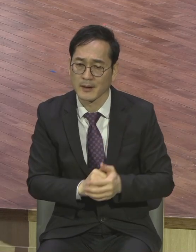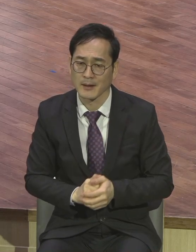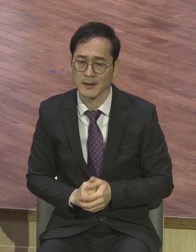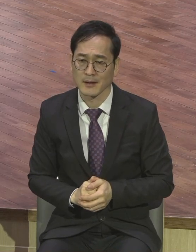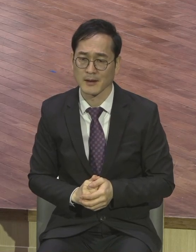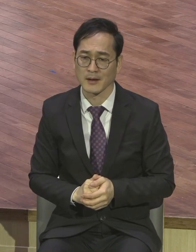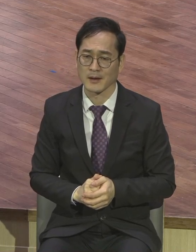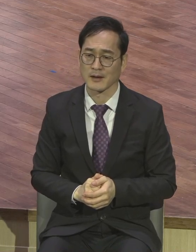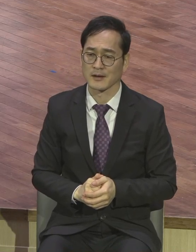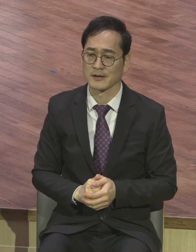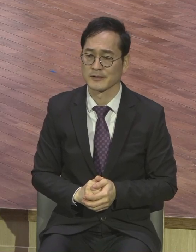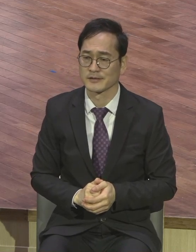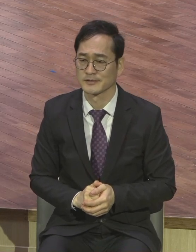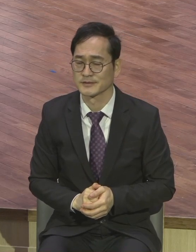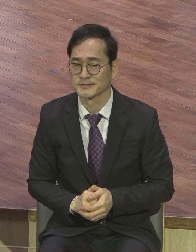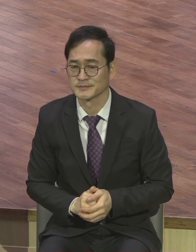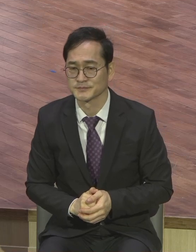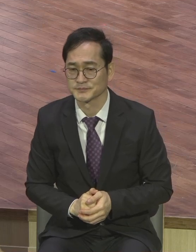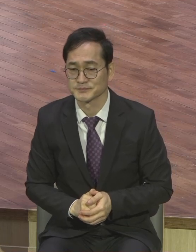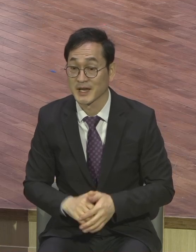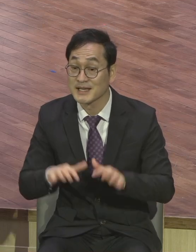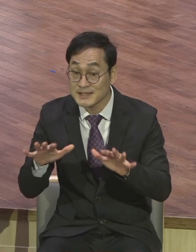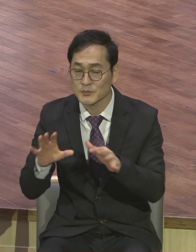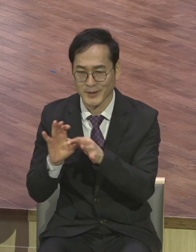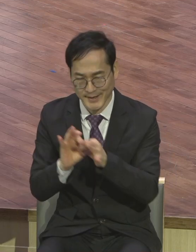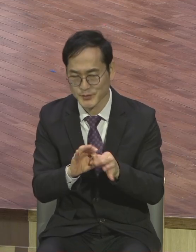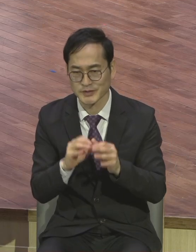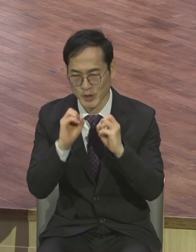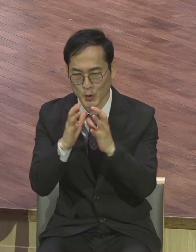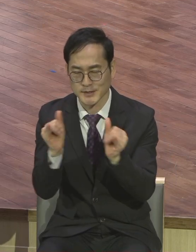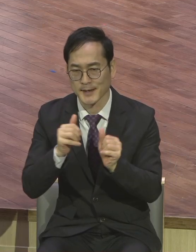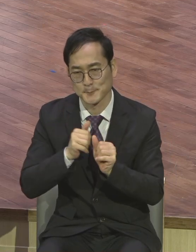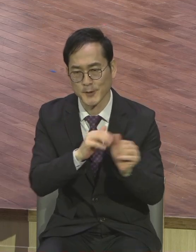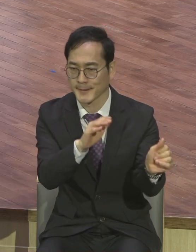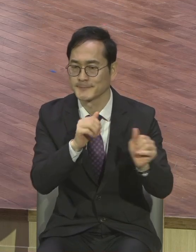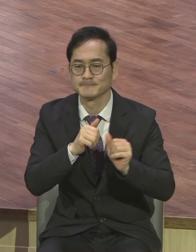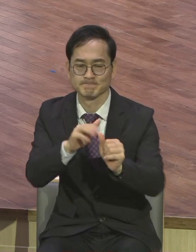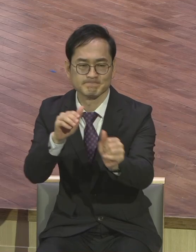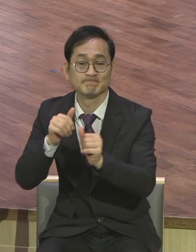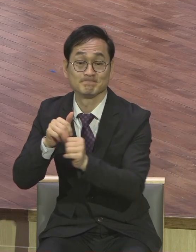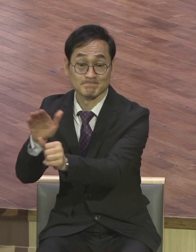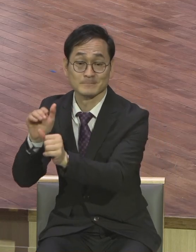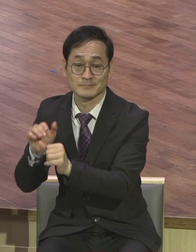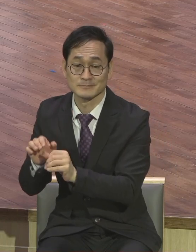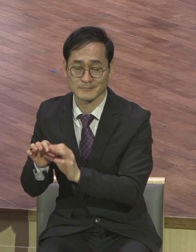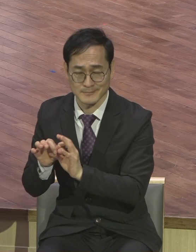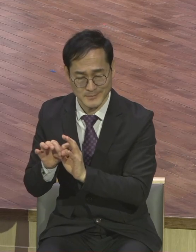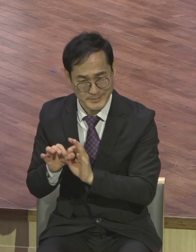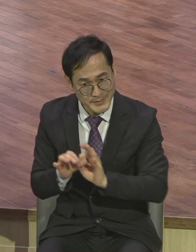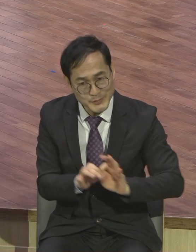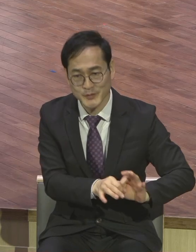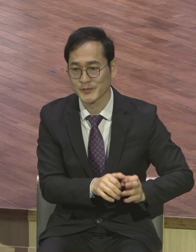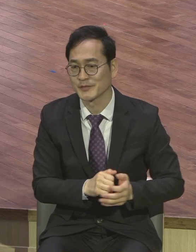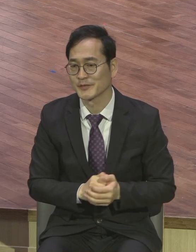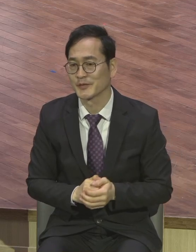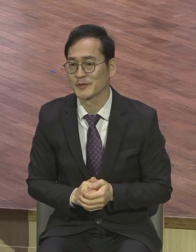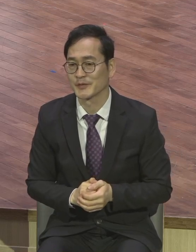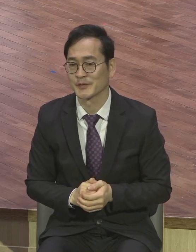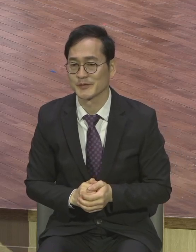파송하자 이래서 하나님께서 원하는 시간표를 그렇게 보고 그저 눈앞에